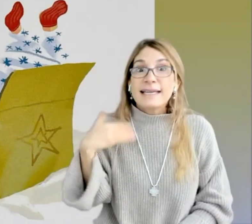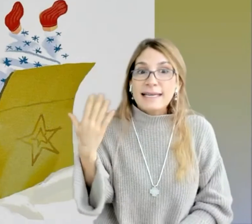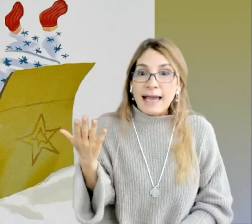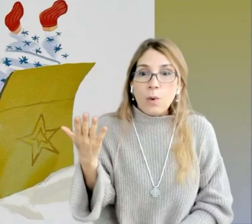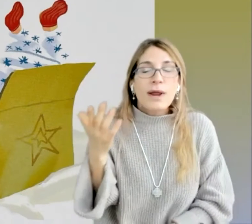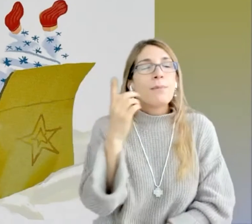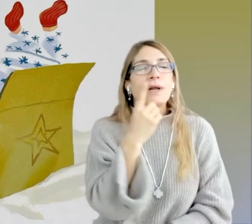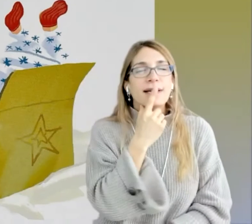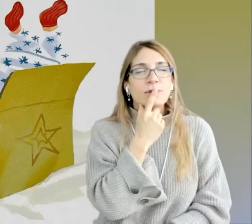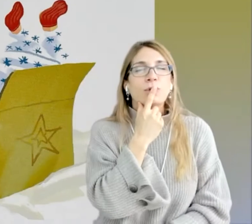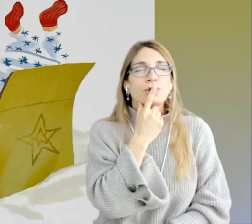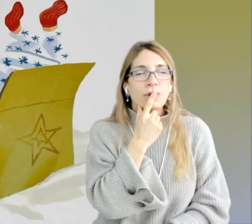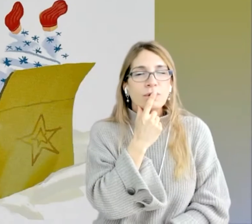sería una buena solución?